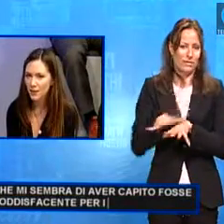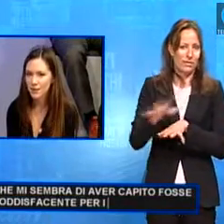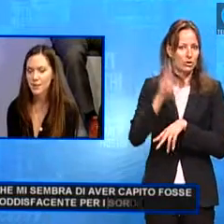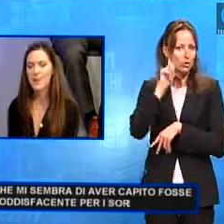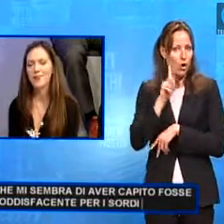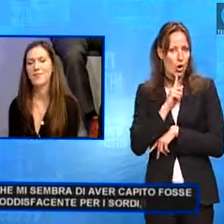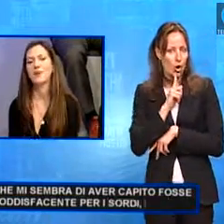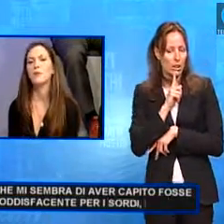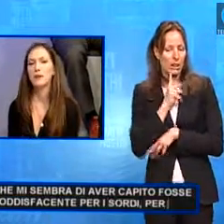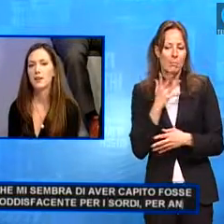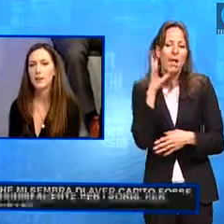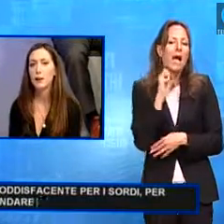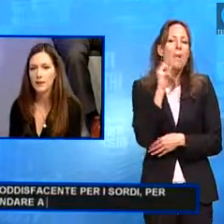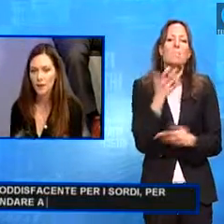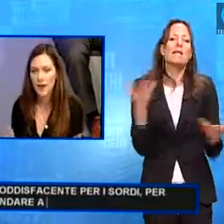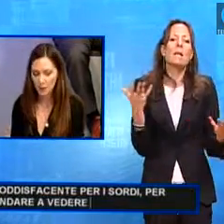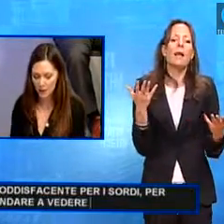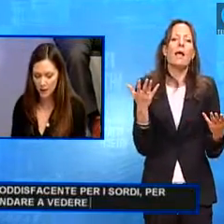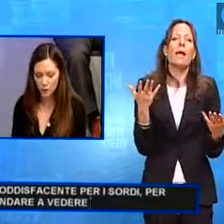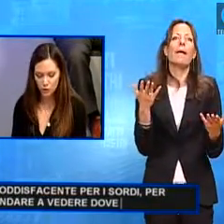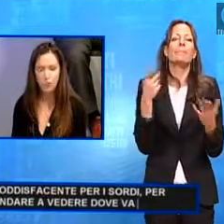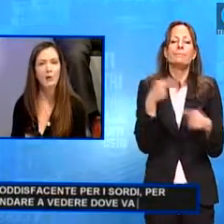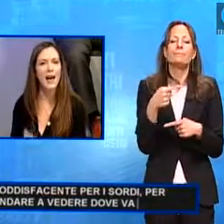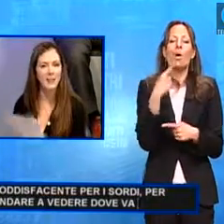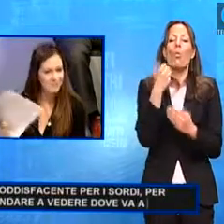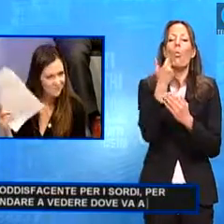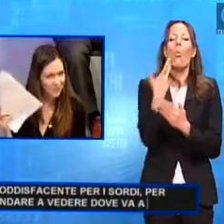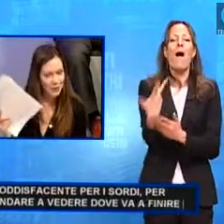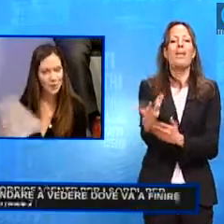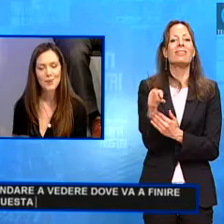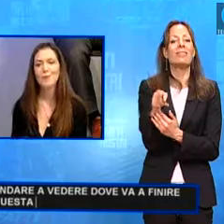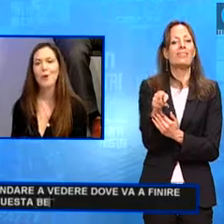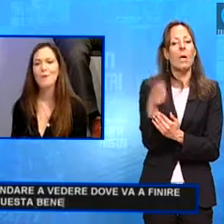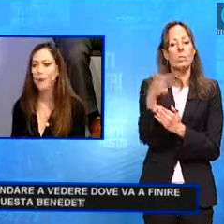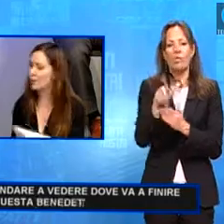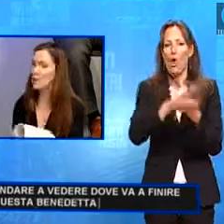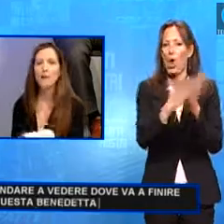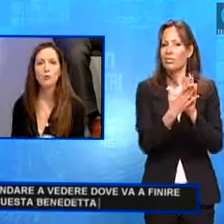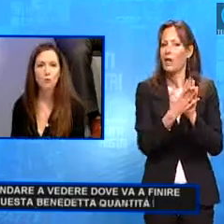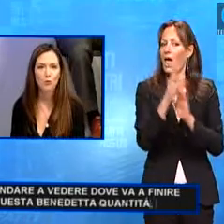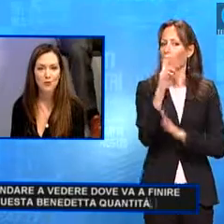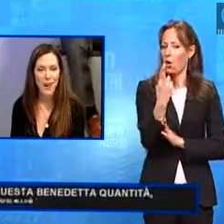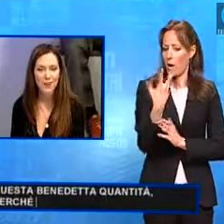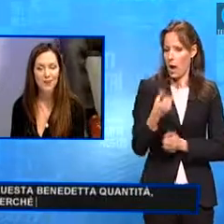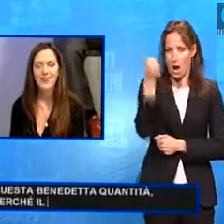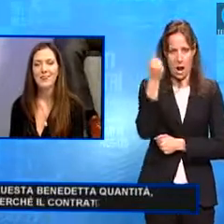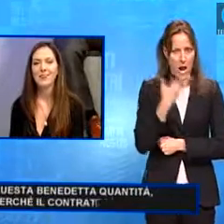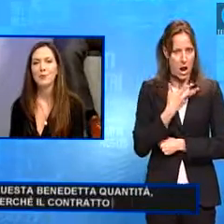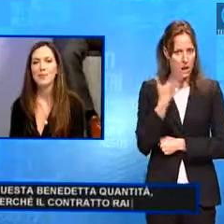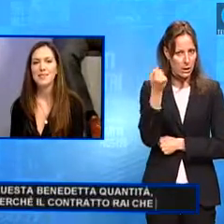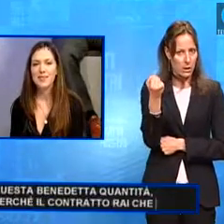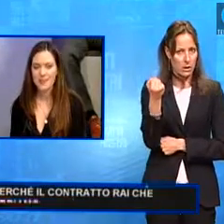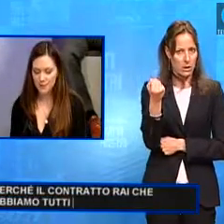andrà a finire questa benedetta quantità perché nel contratto RAI che io ho in mano ce l'abbiamo tutti in mano